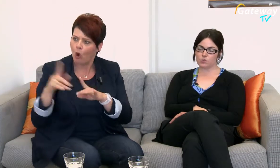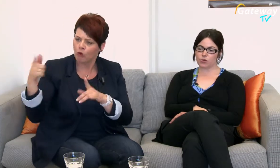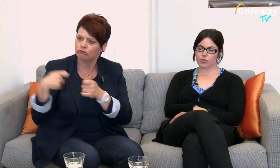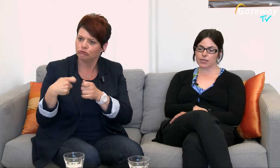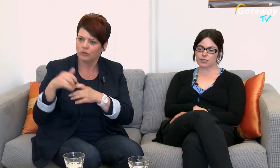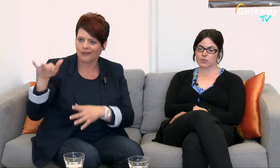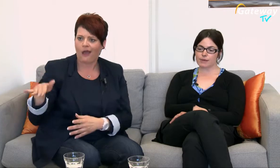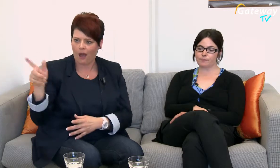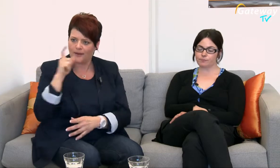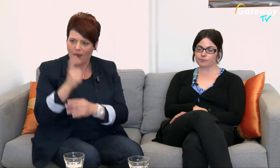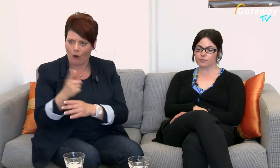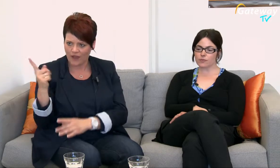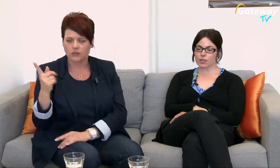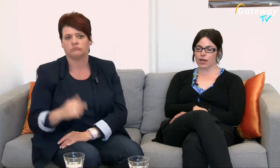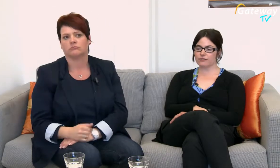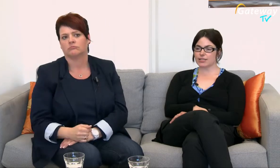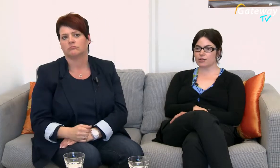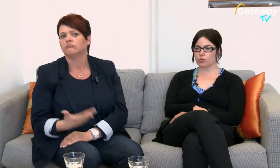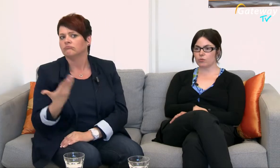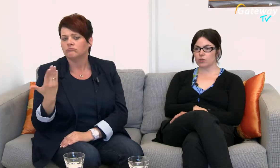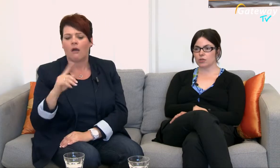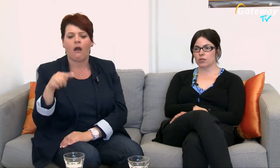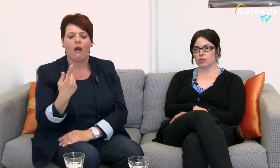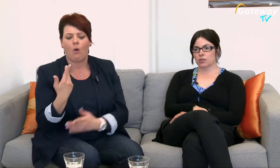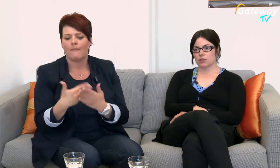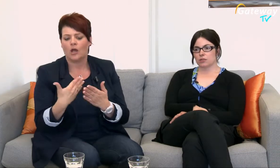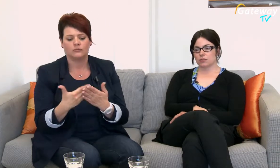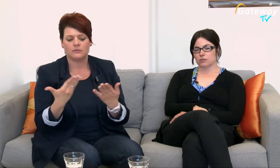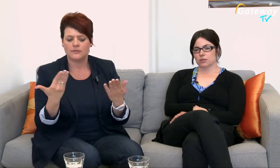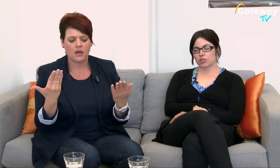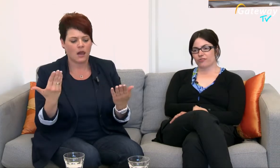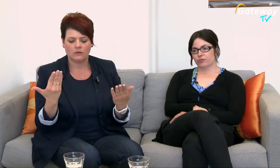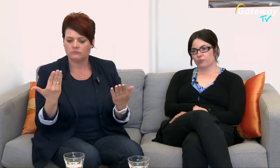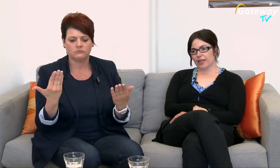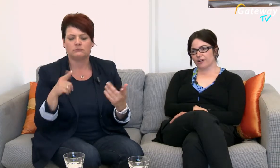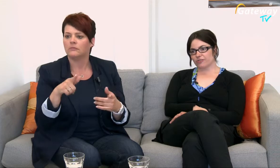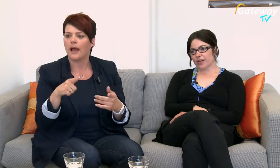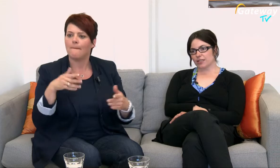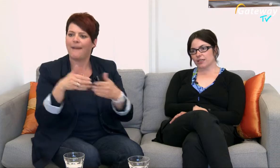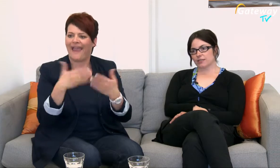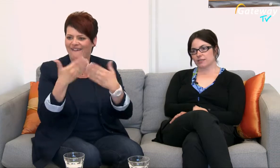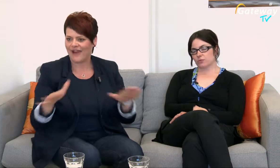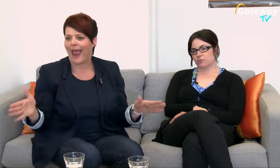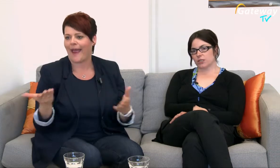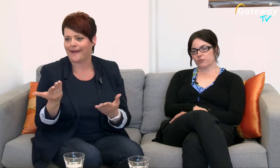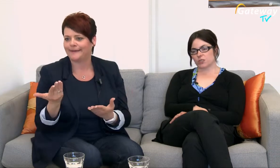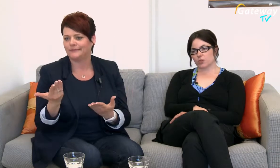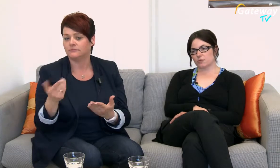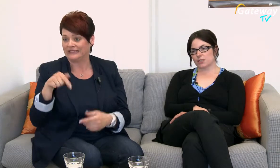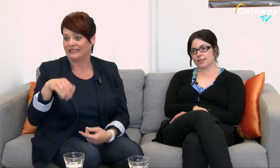Beauftragten zusammen Gerade wenn es auch um die Schaffung von Barrierefreiheit geht Also hier in Würzburg befindet sich